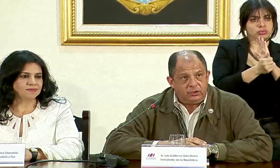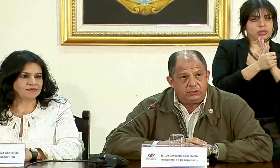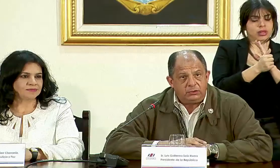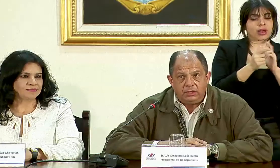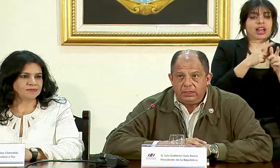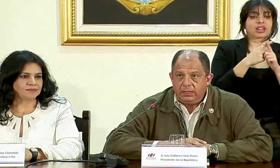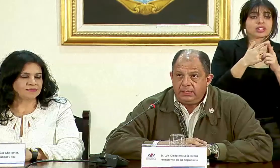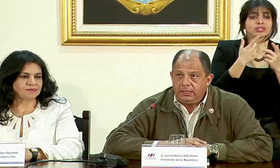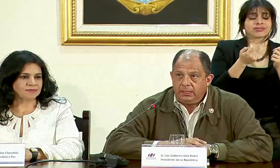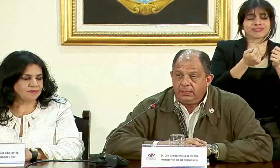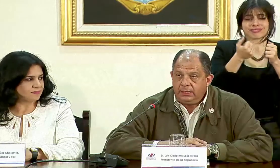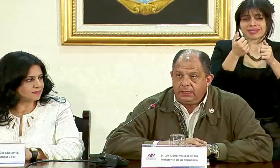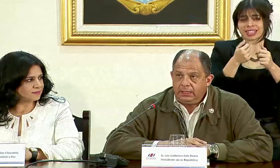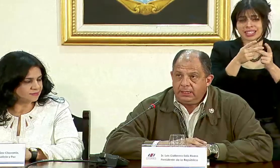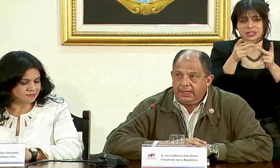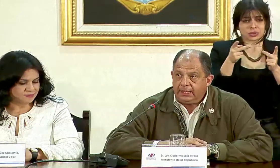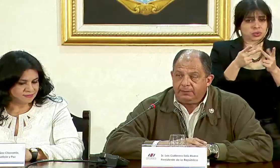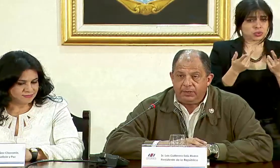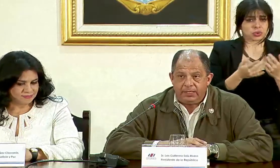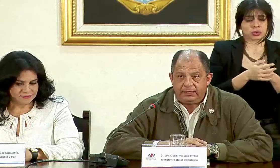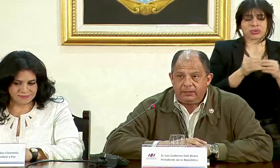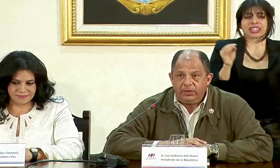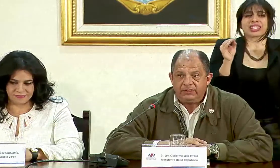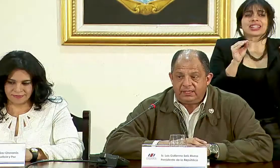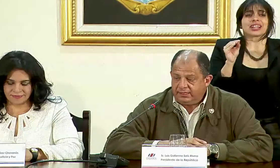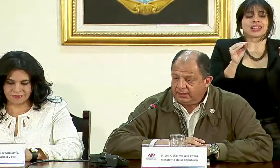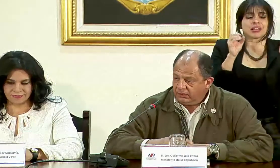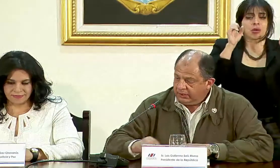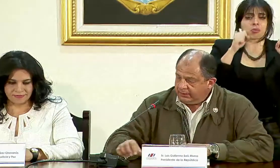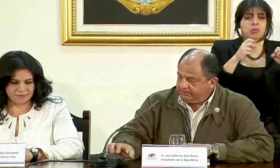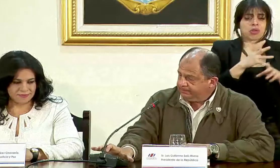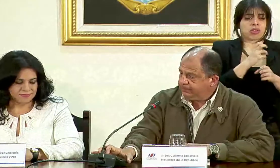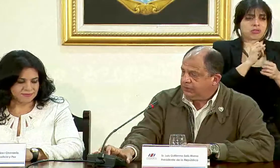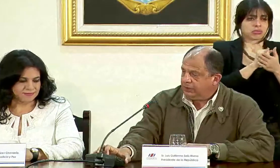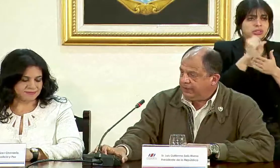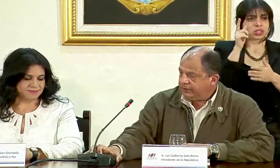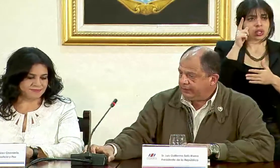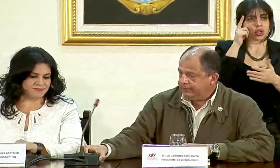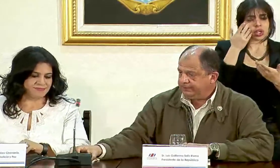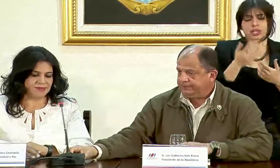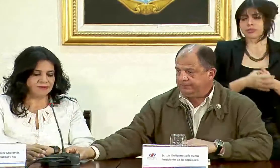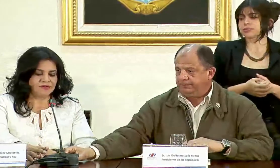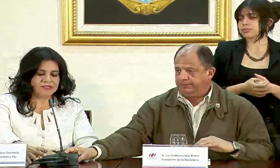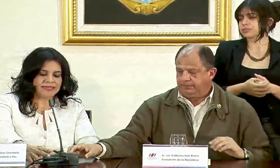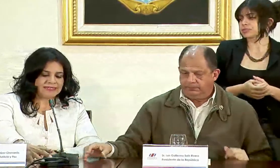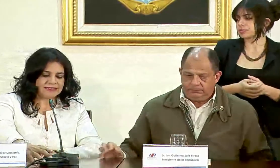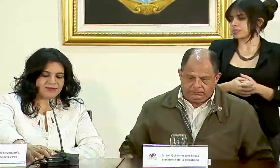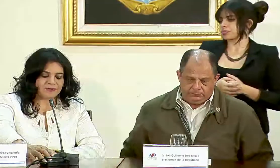destitución ni nada que pueda atribuirse en esa lógica. Señora ministra.